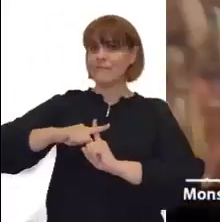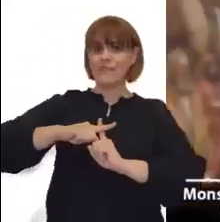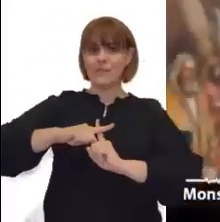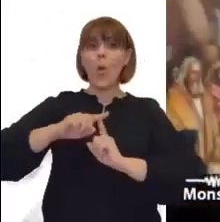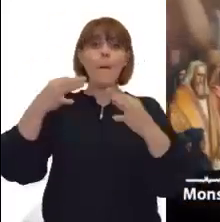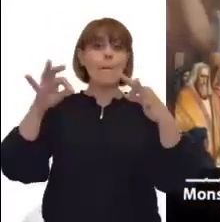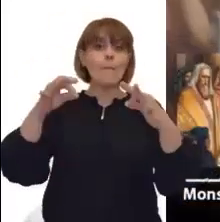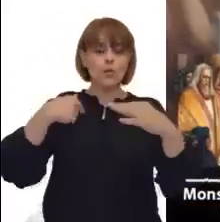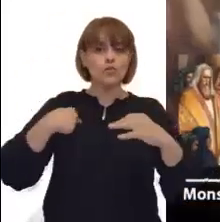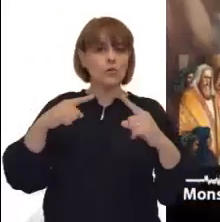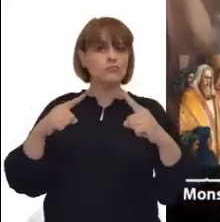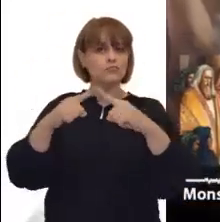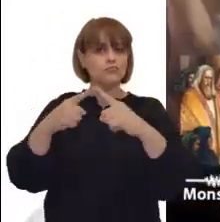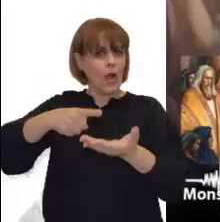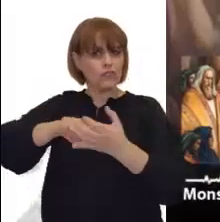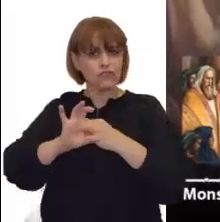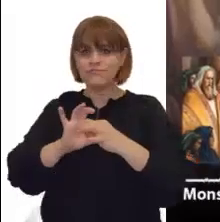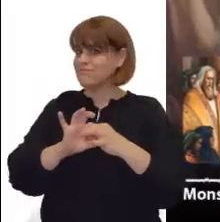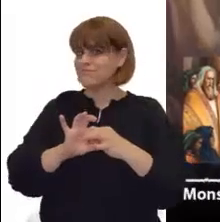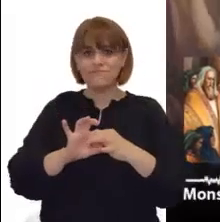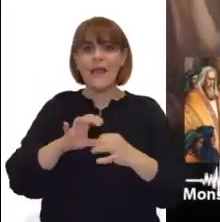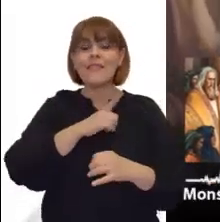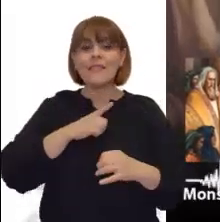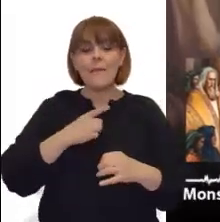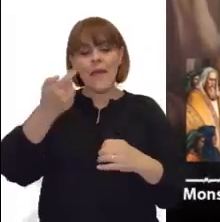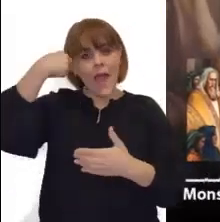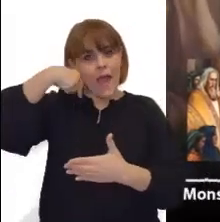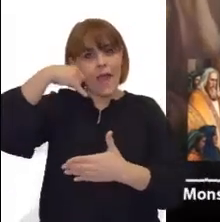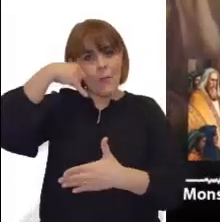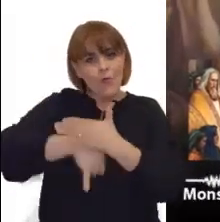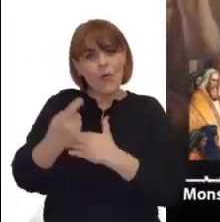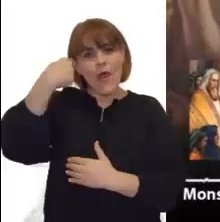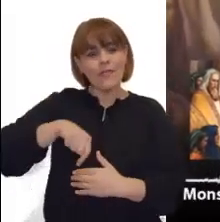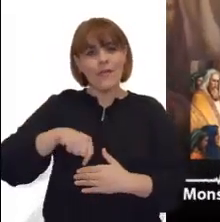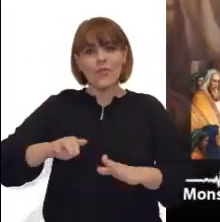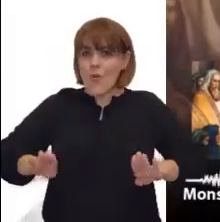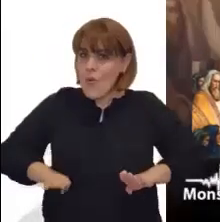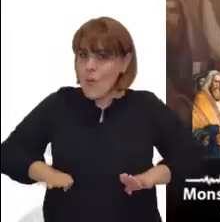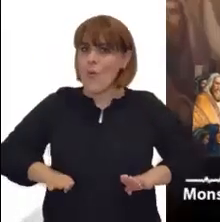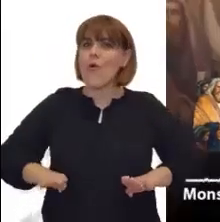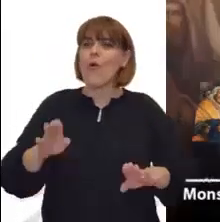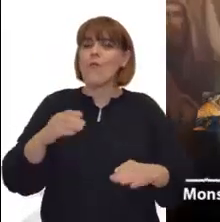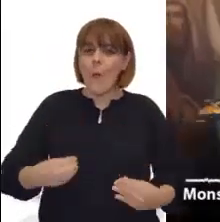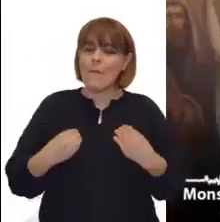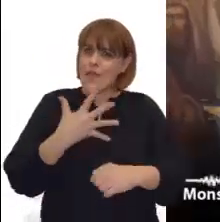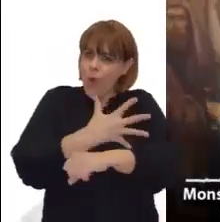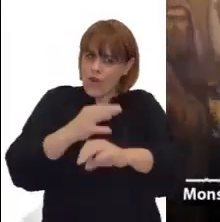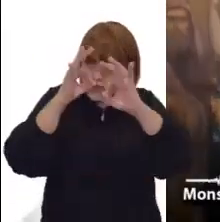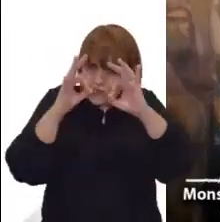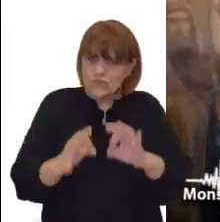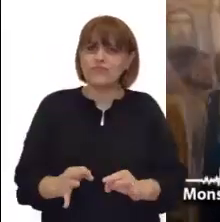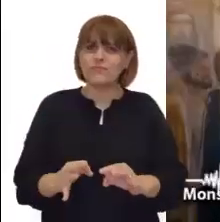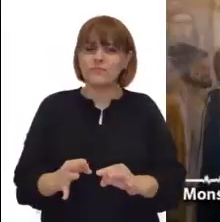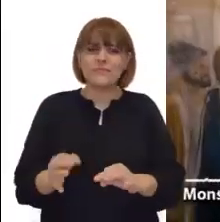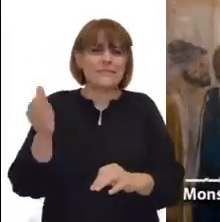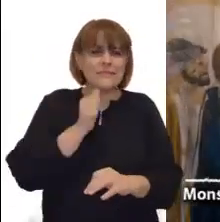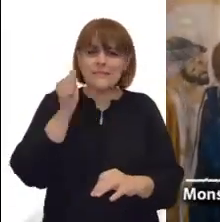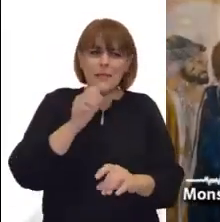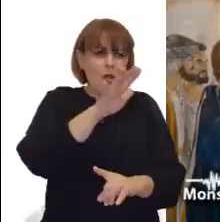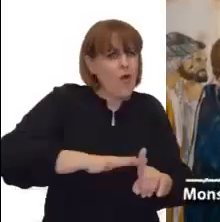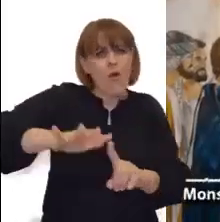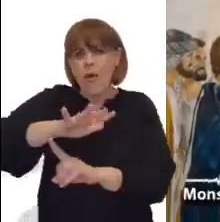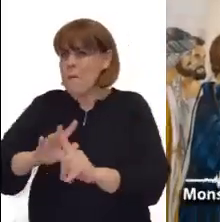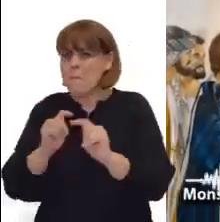en la voluntad de Dios. Muy dura la crítica de Jesús a la hora de revisar los